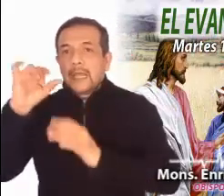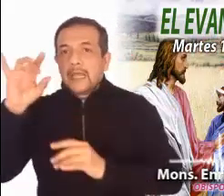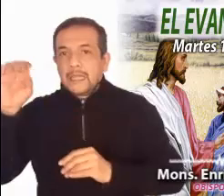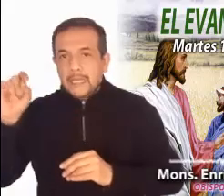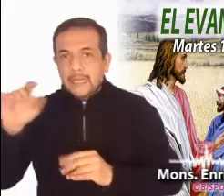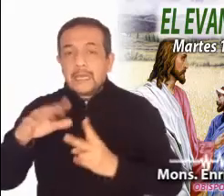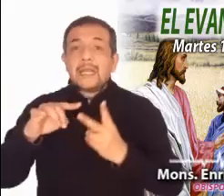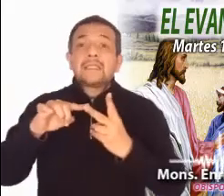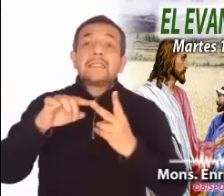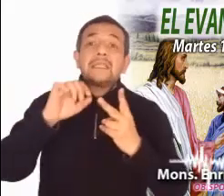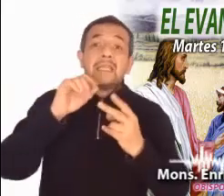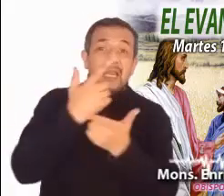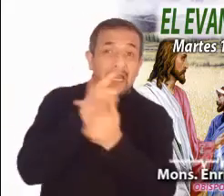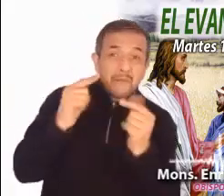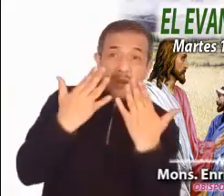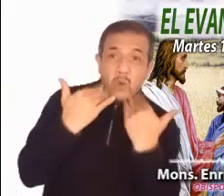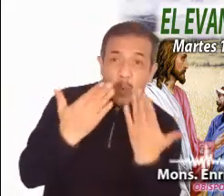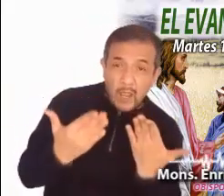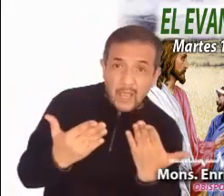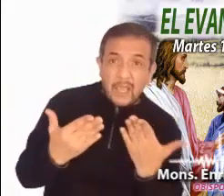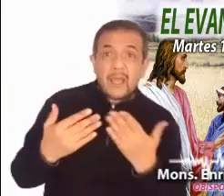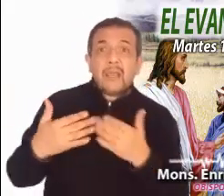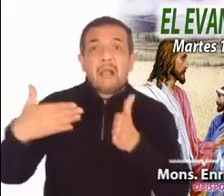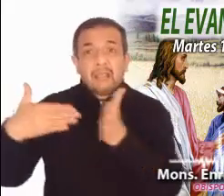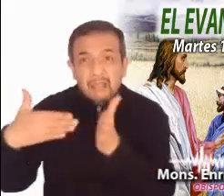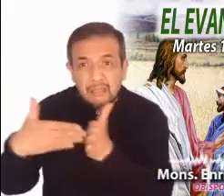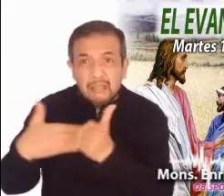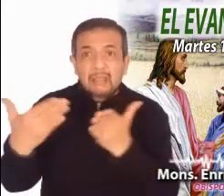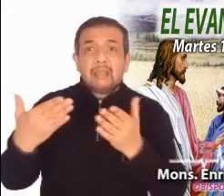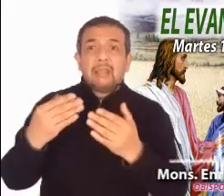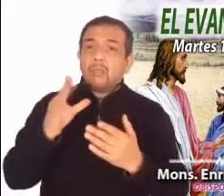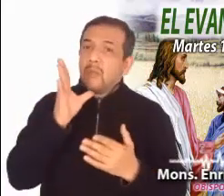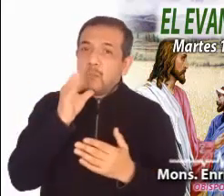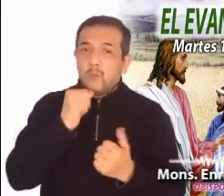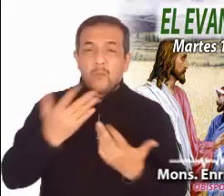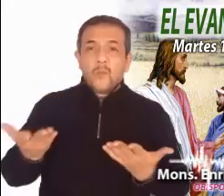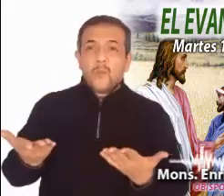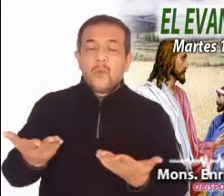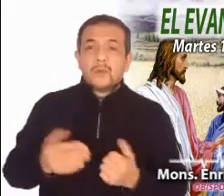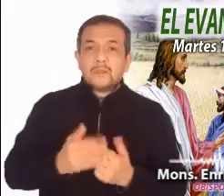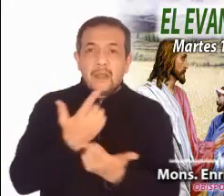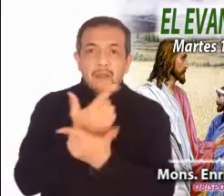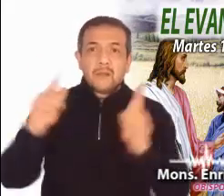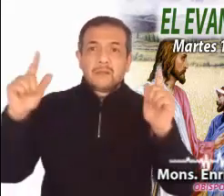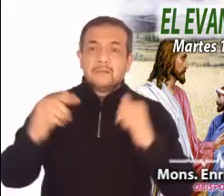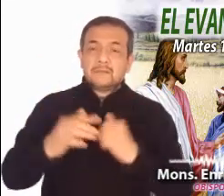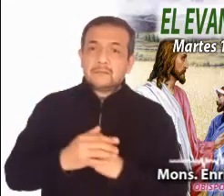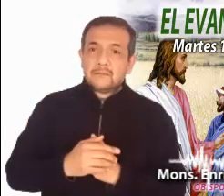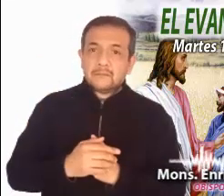atan. Y que más que proporcionar descanso, obstruyen la libertad.